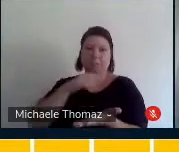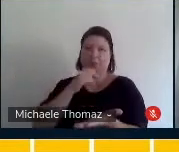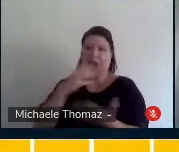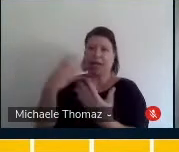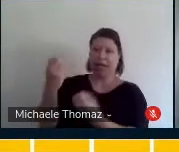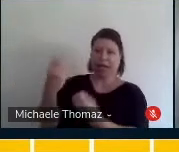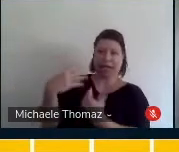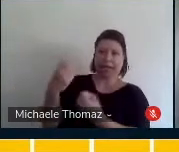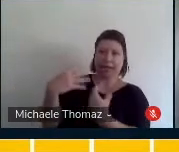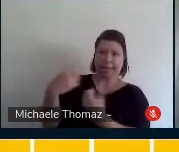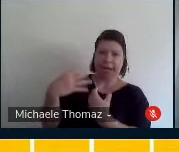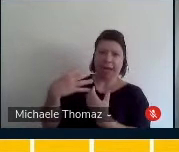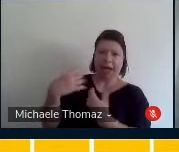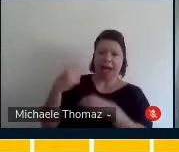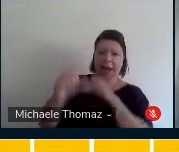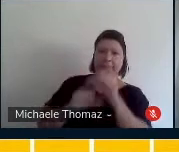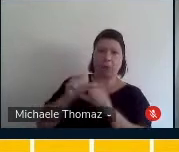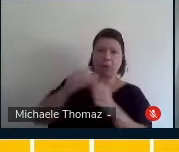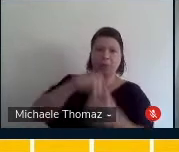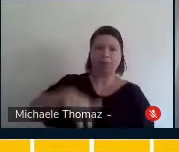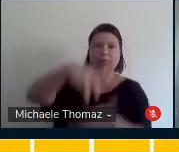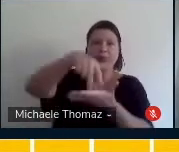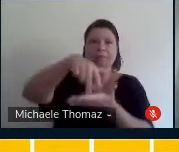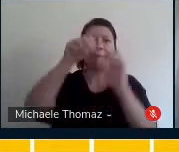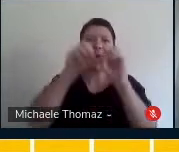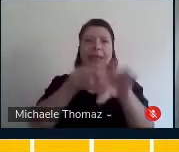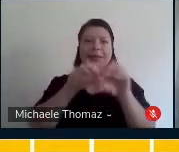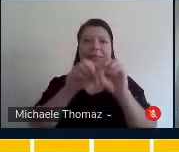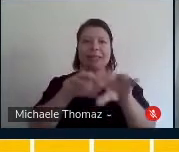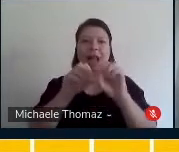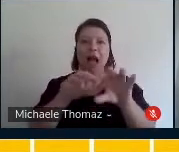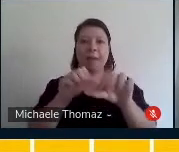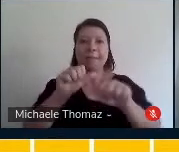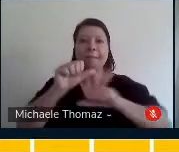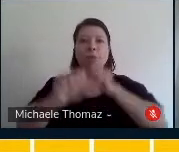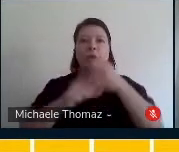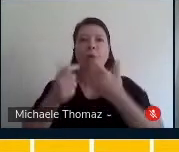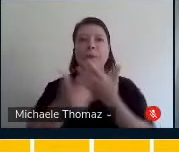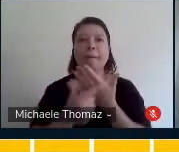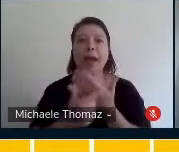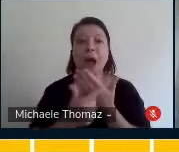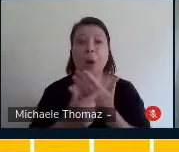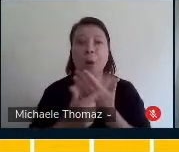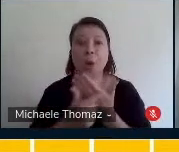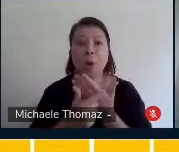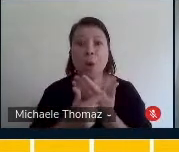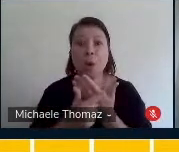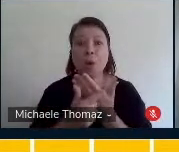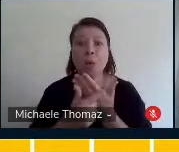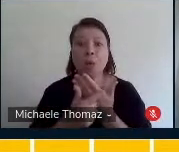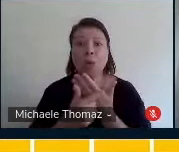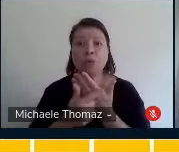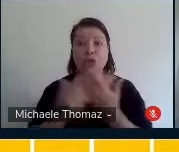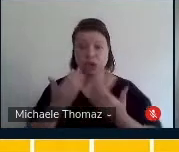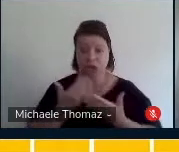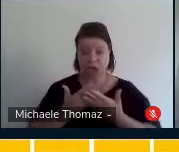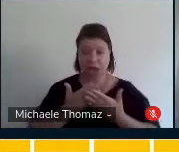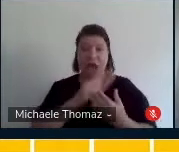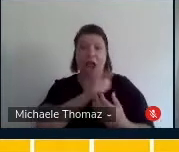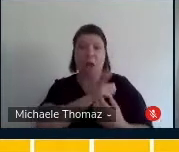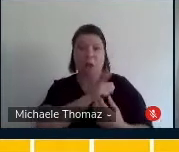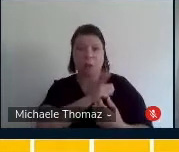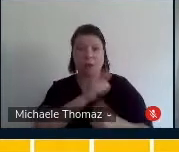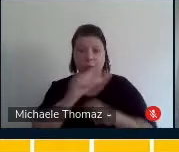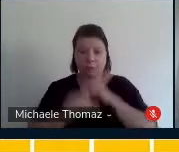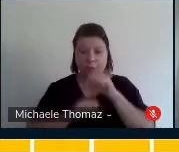ela se torna educadora. E isso só foi possível por conta do desenvolvimento da sua musicalidade. Porque ela